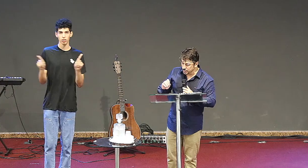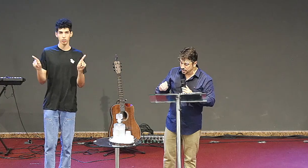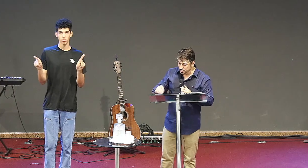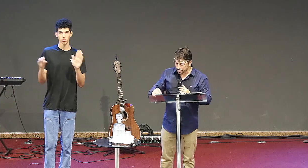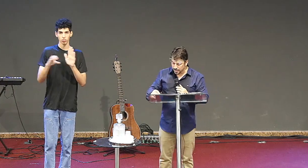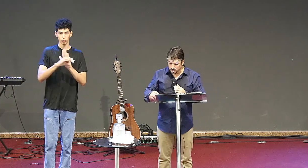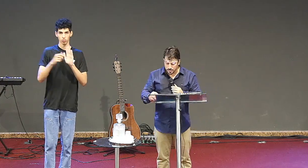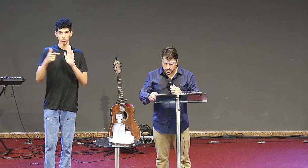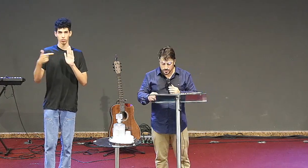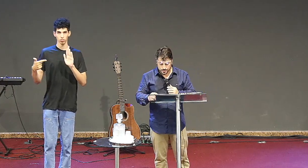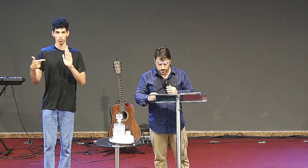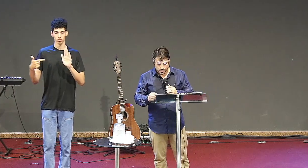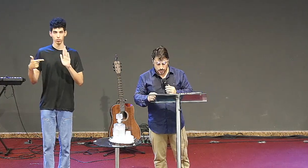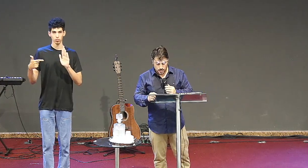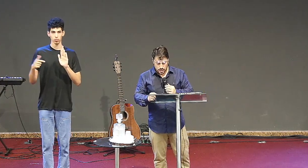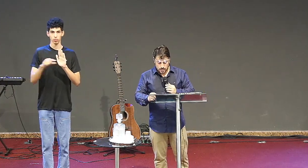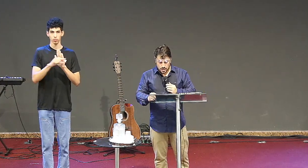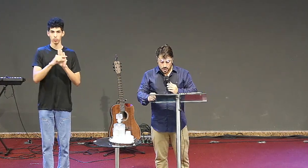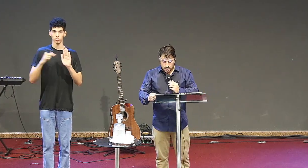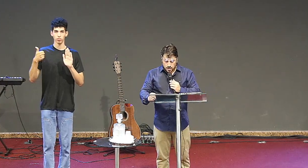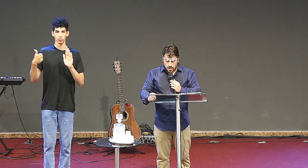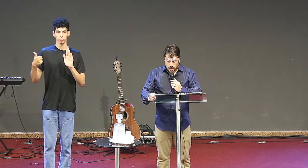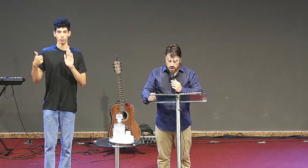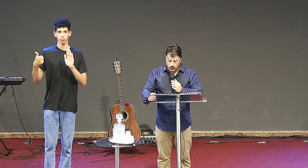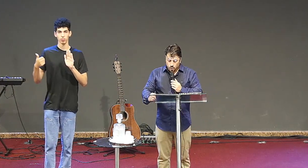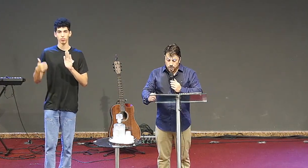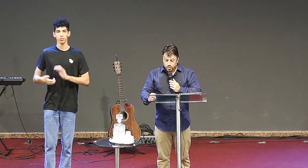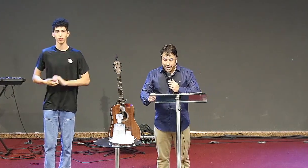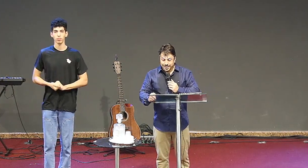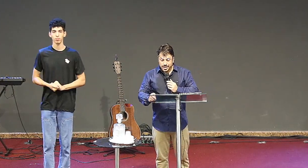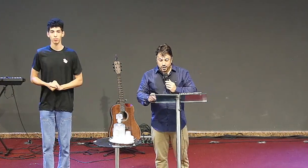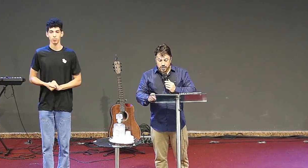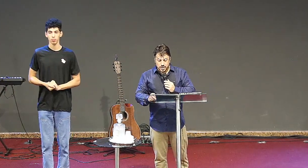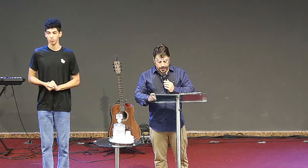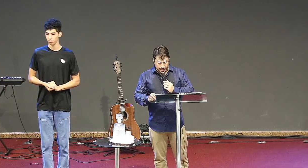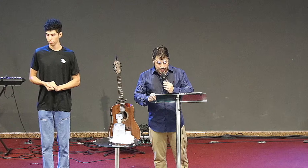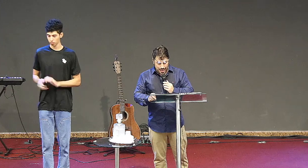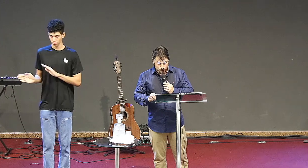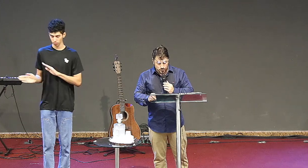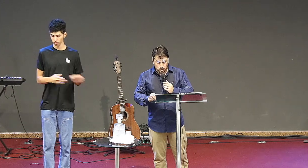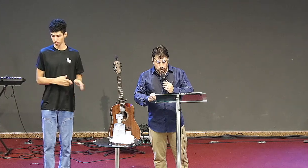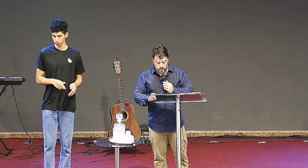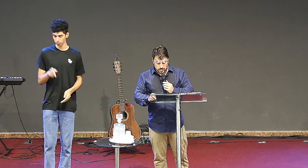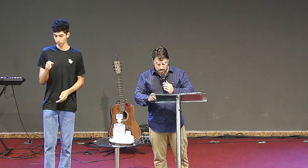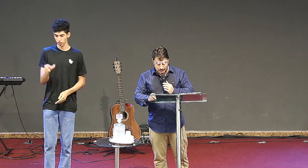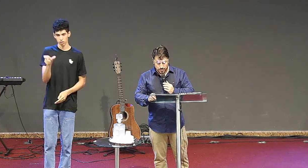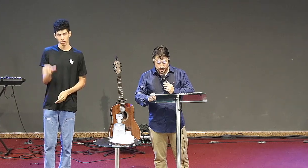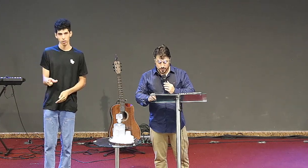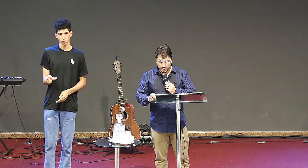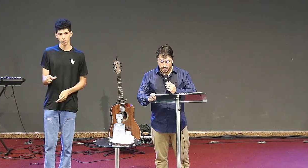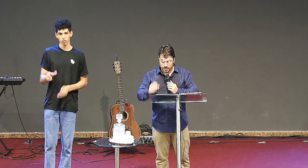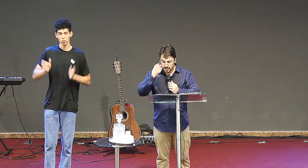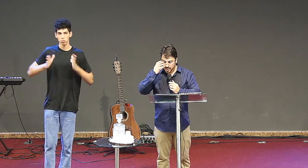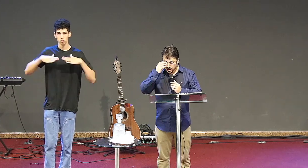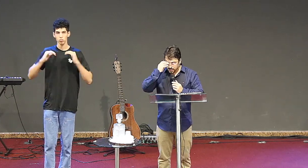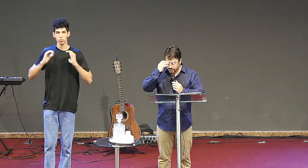partir do verso primeiro. Ao anjo da igreja, em Éfeso, escreve.